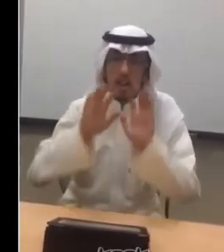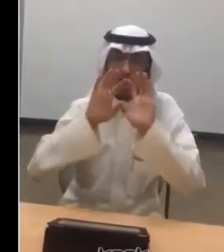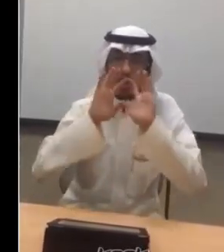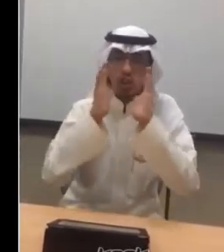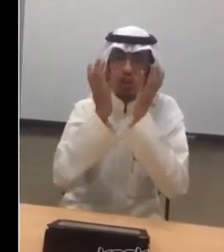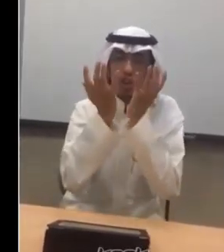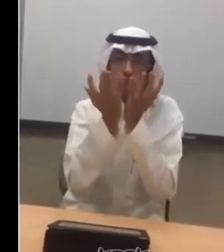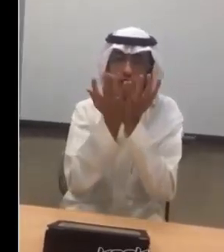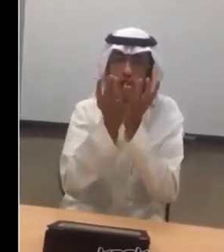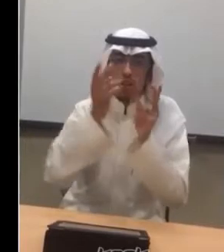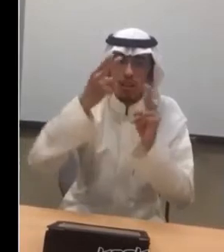شقة